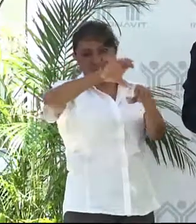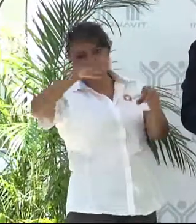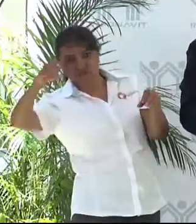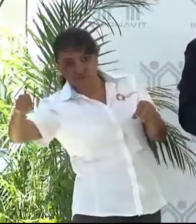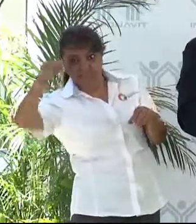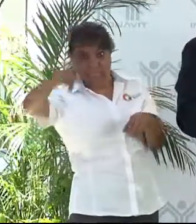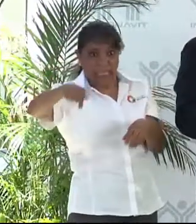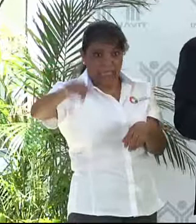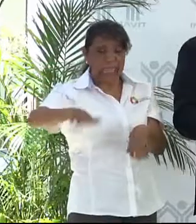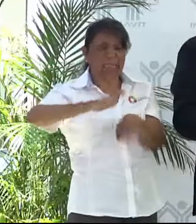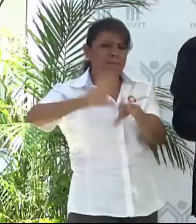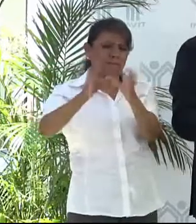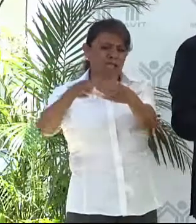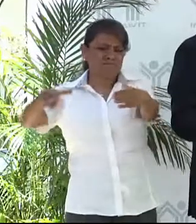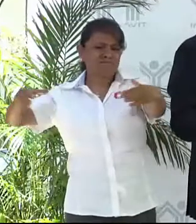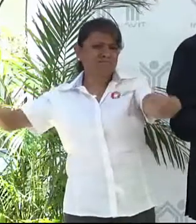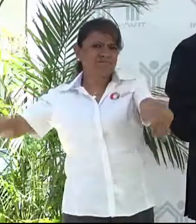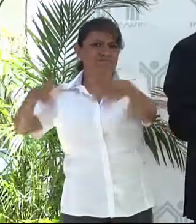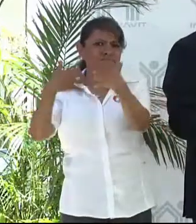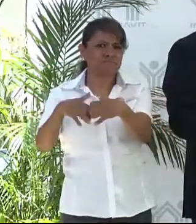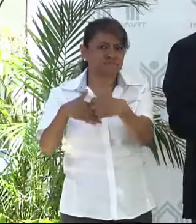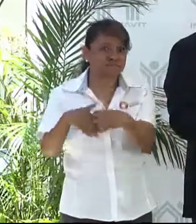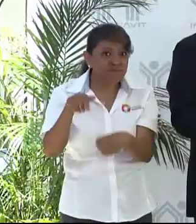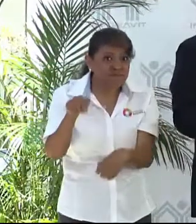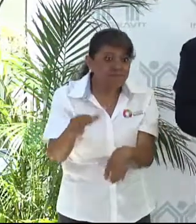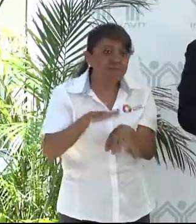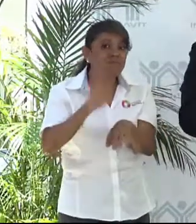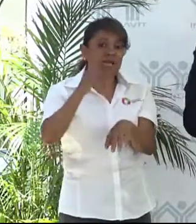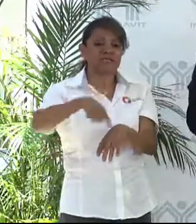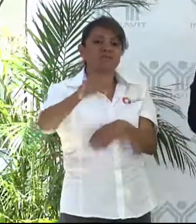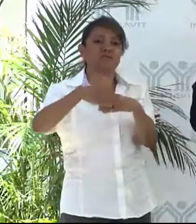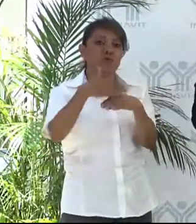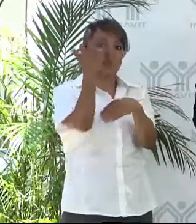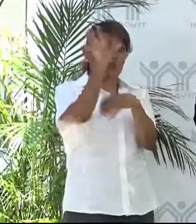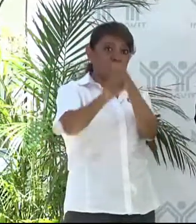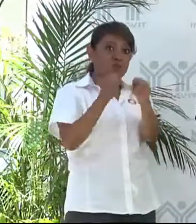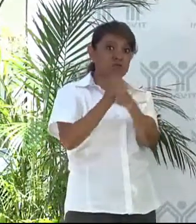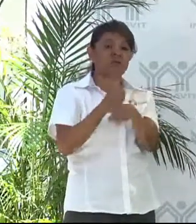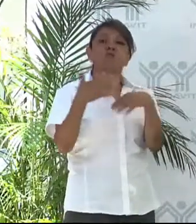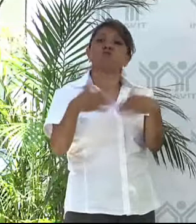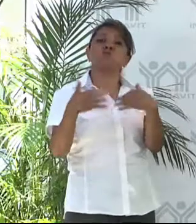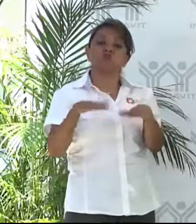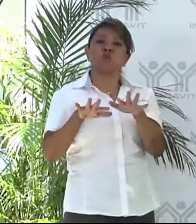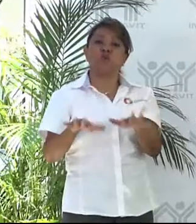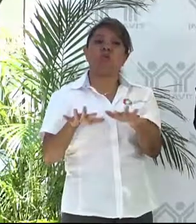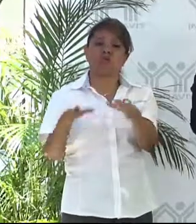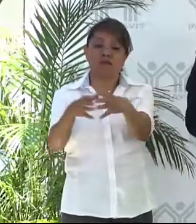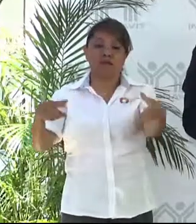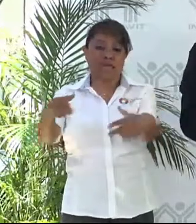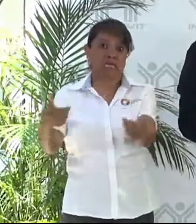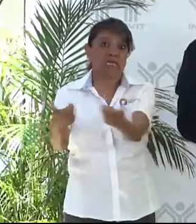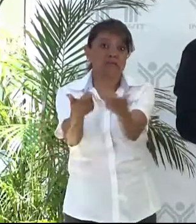ser fundamentalmente la zona que se va a desarrollar en los próximos 10 años de manera muy notable en inversiones